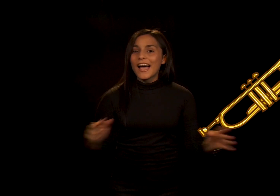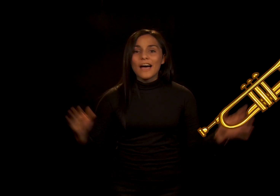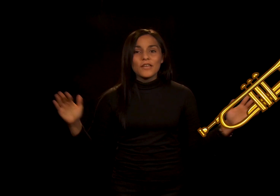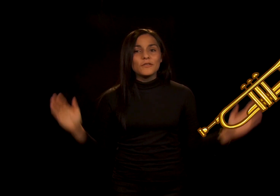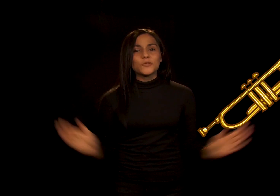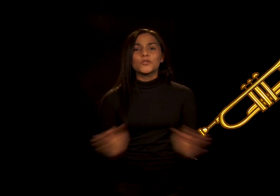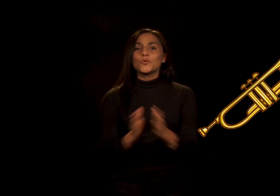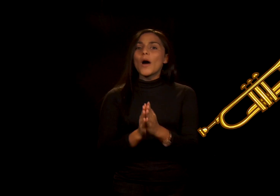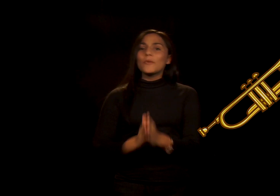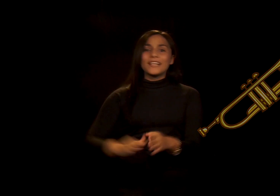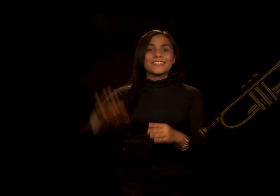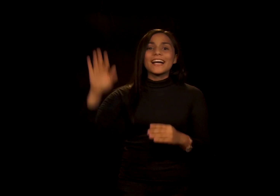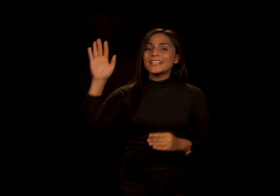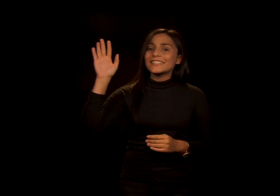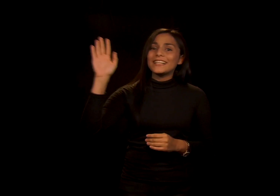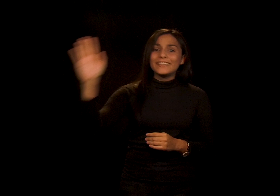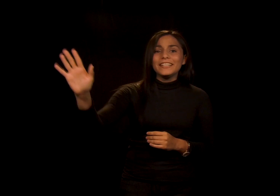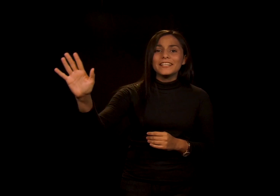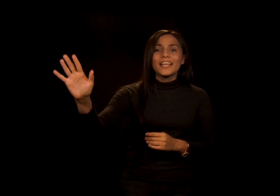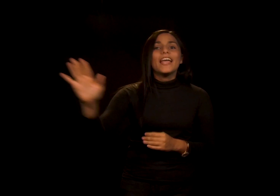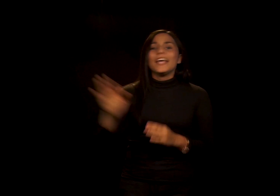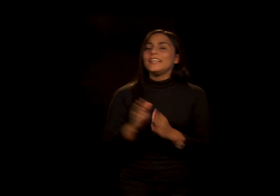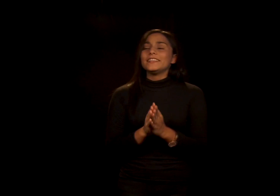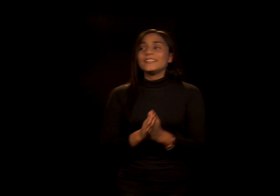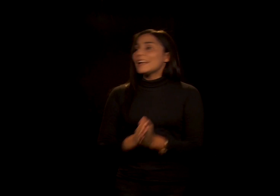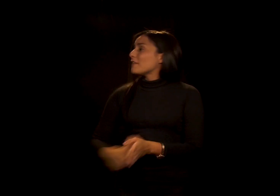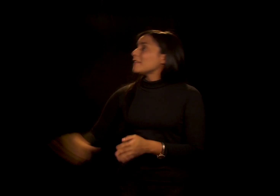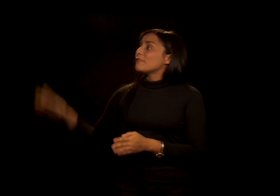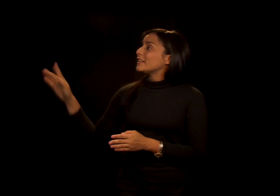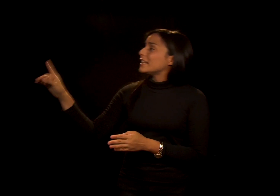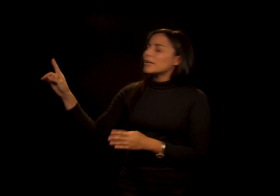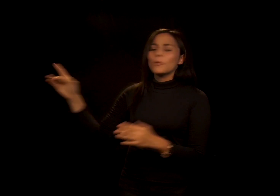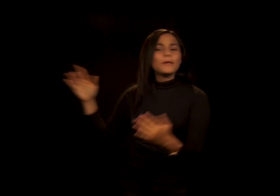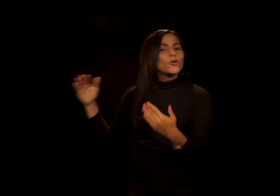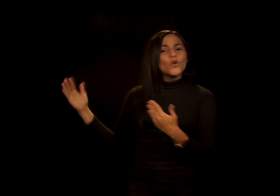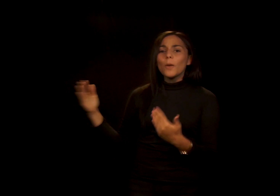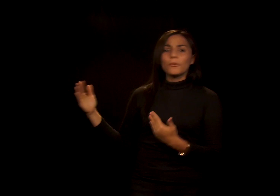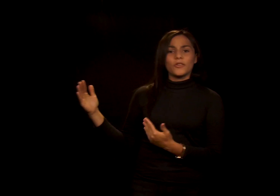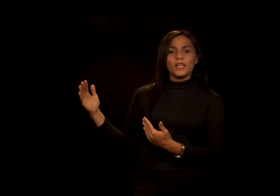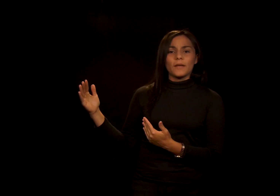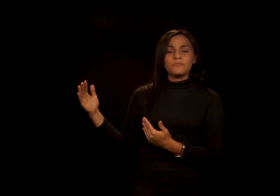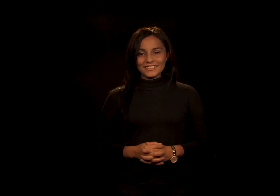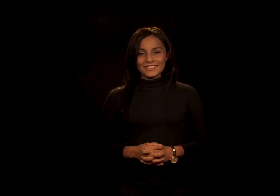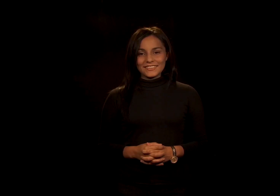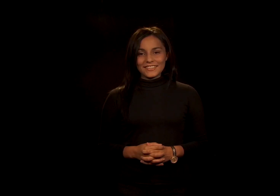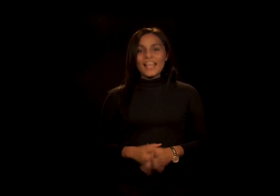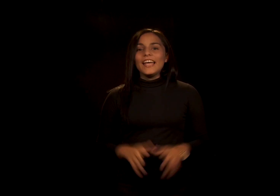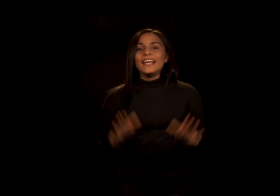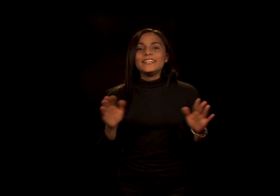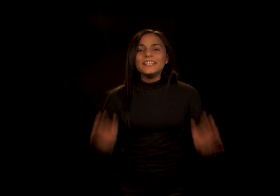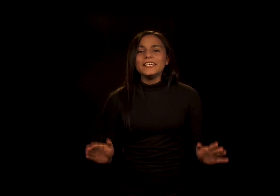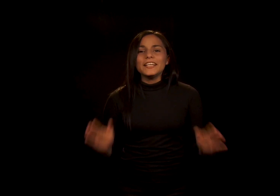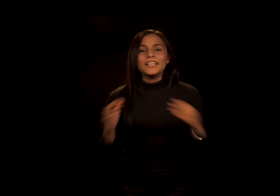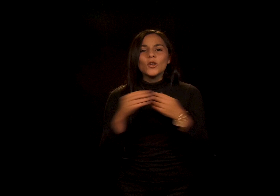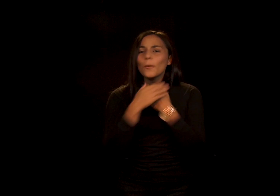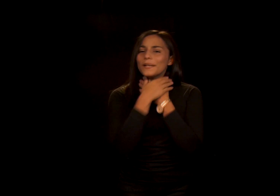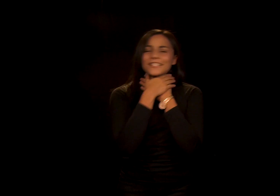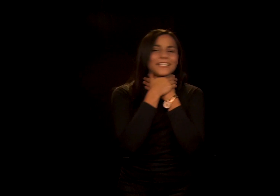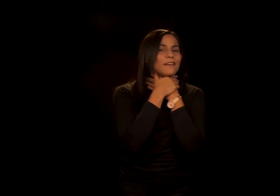había visto a su amo en las garras del tigre E intentaba defenderlo pero no podía El tigre y el hombre seguían